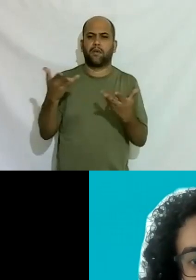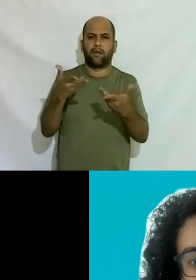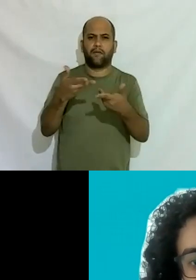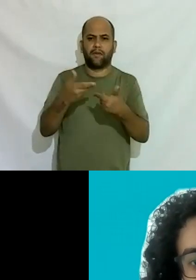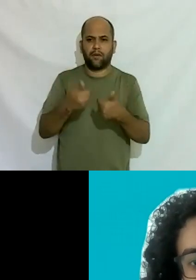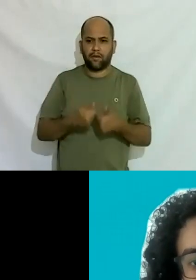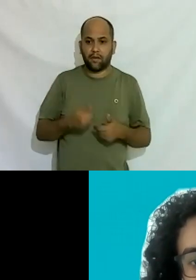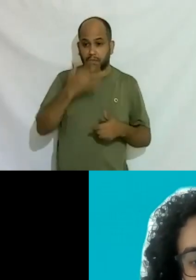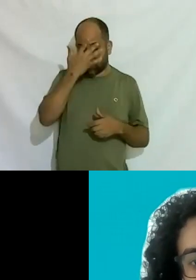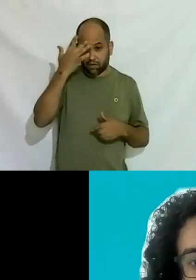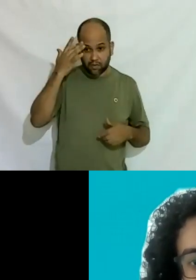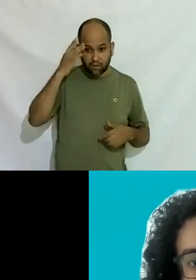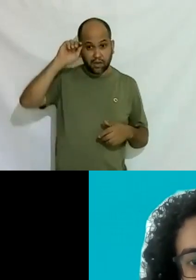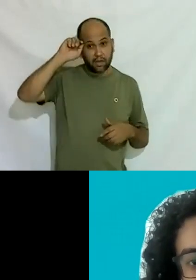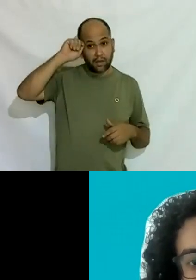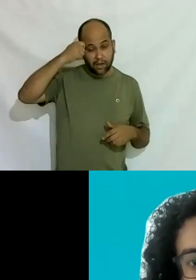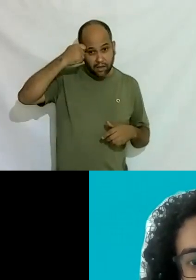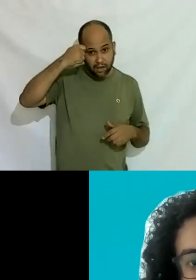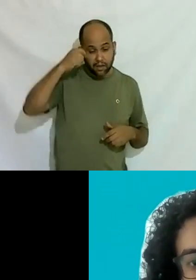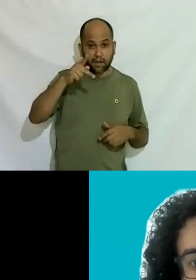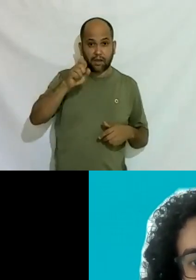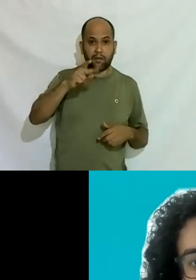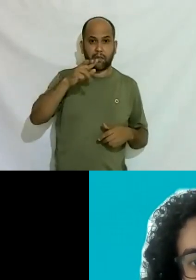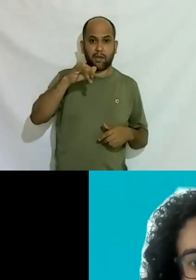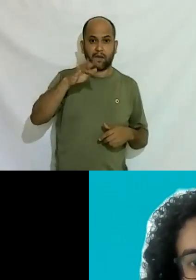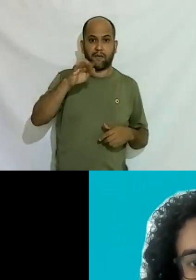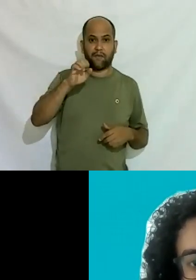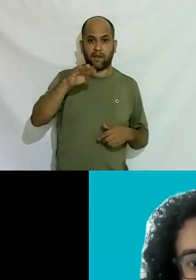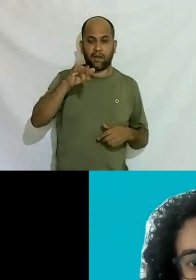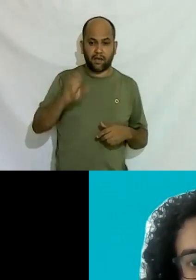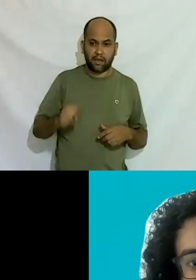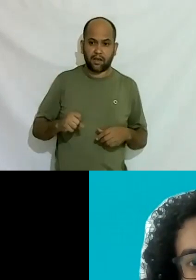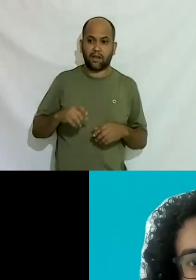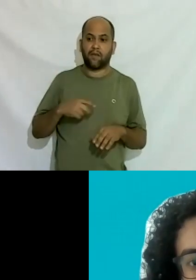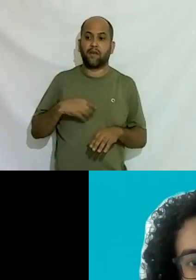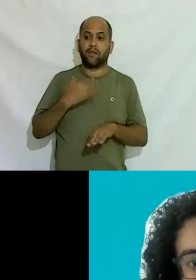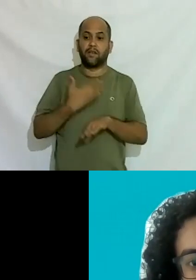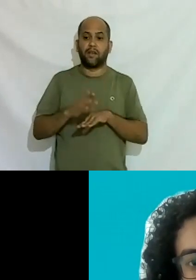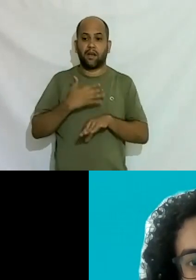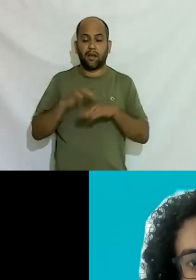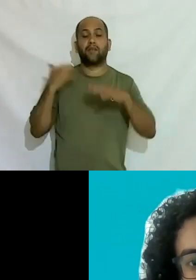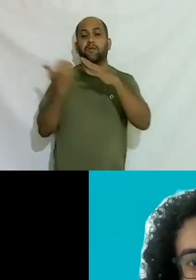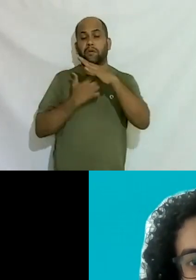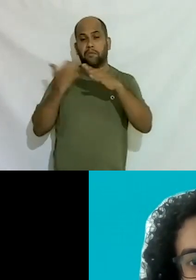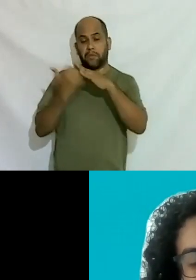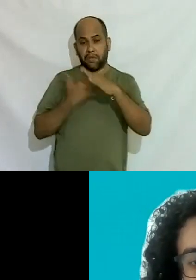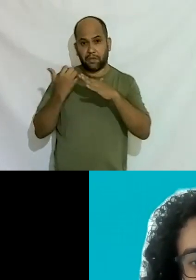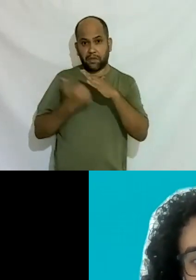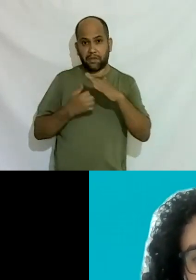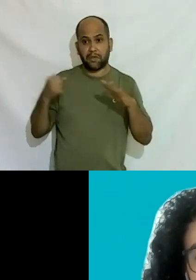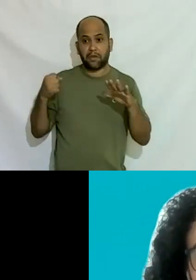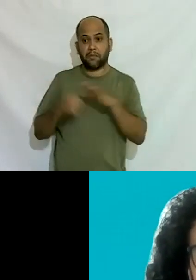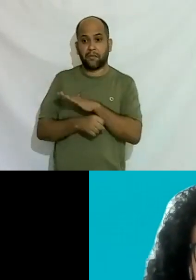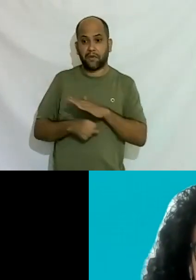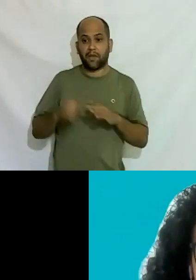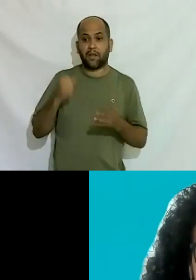pessoa negra da periferia que entrou pelo trans emprego de estágio fez inglês pago para a empresa não foi